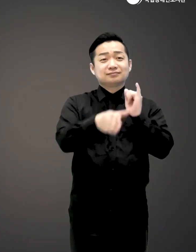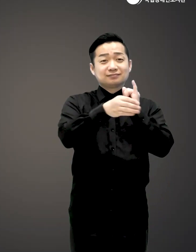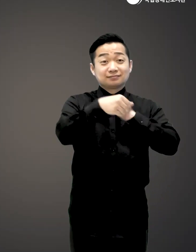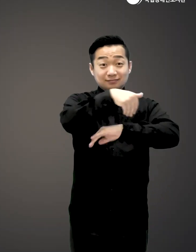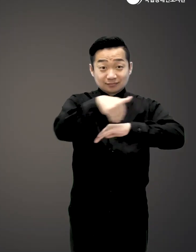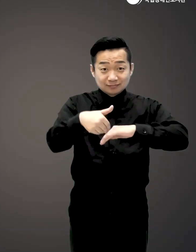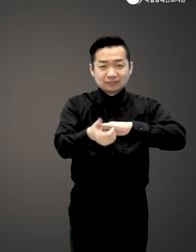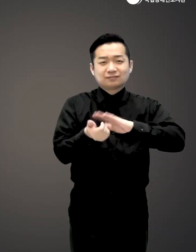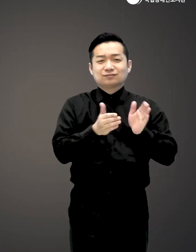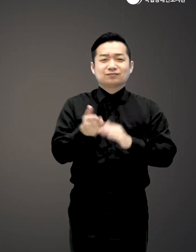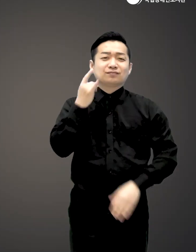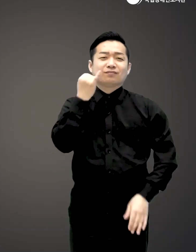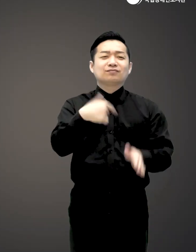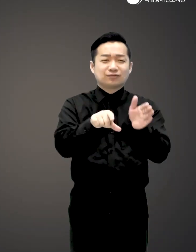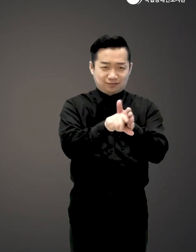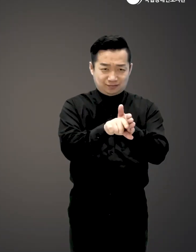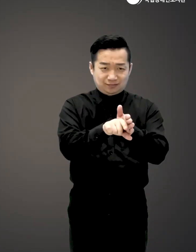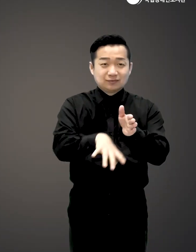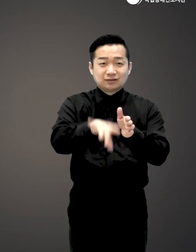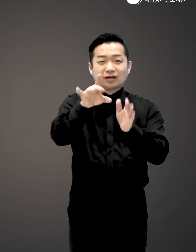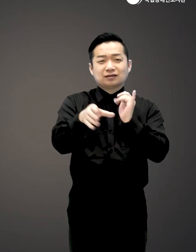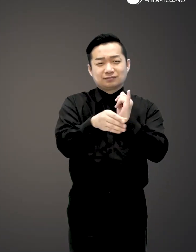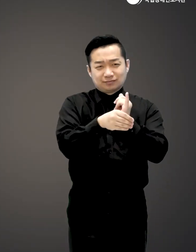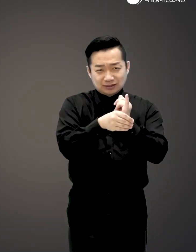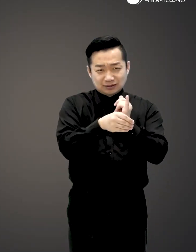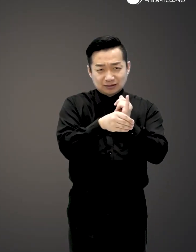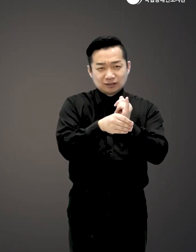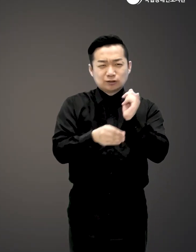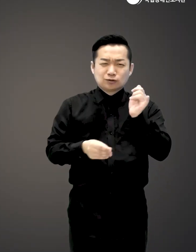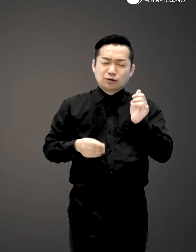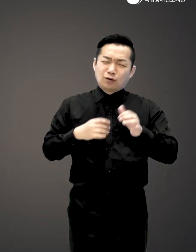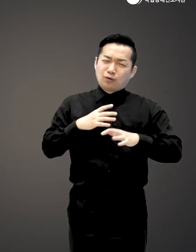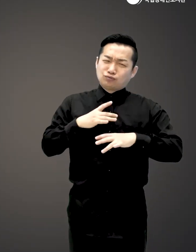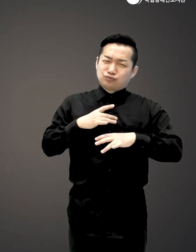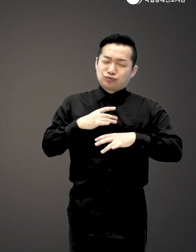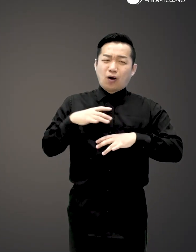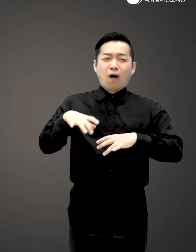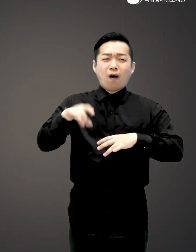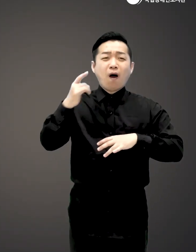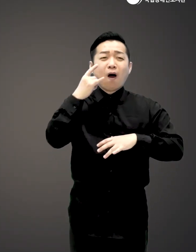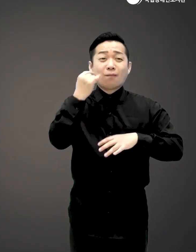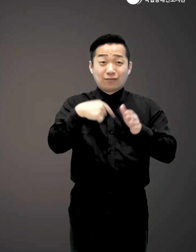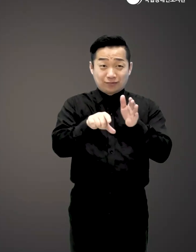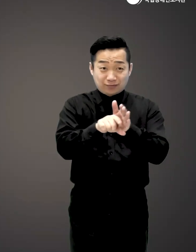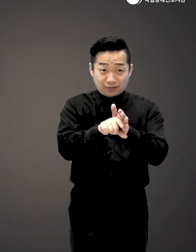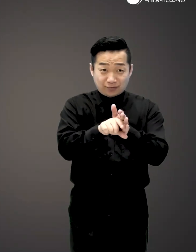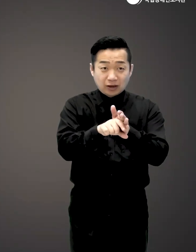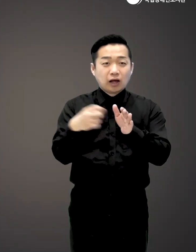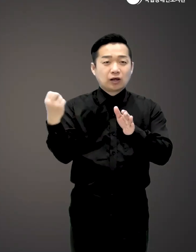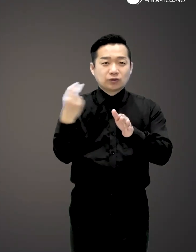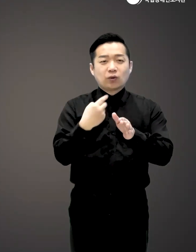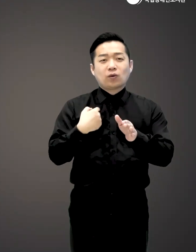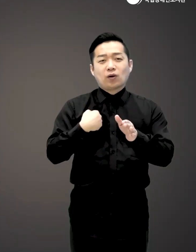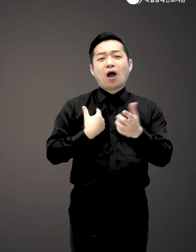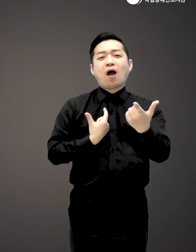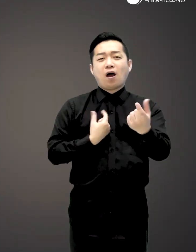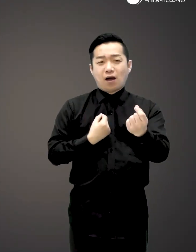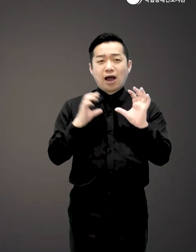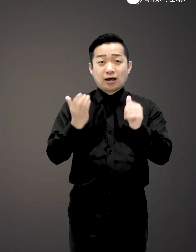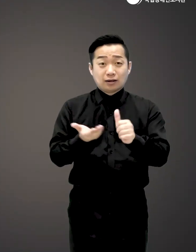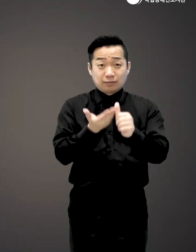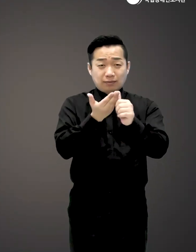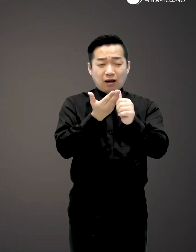계획을 하고 있는 예비 엄마를 위해 첫 임신이 두려울 초보 엄마를 위해 또 저처럼 아기를 키우는데